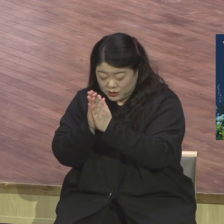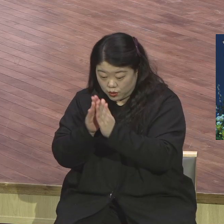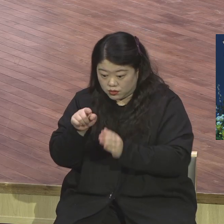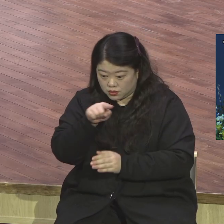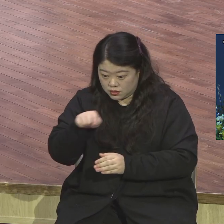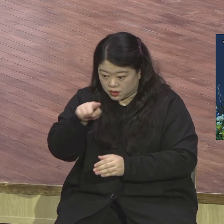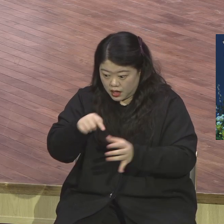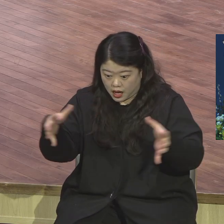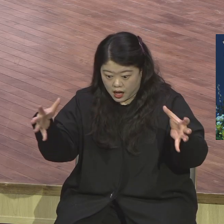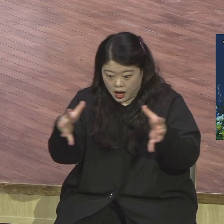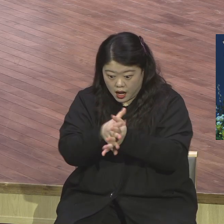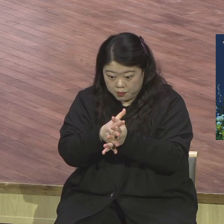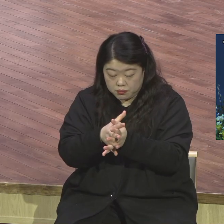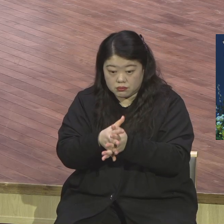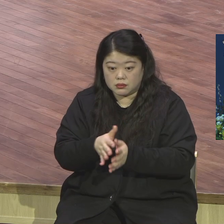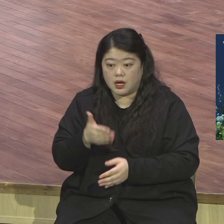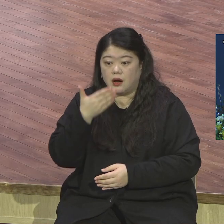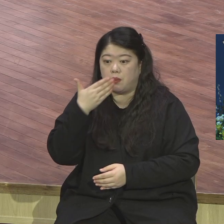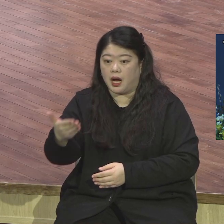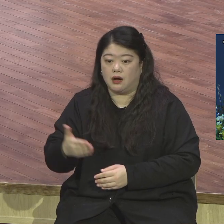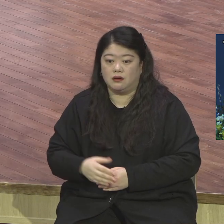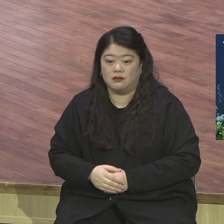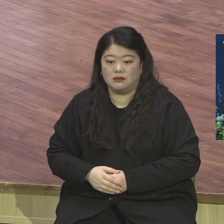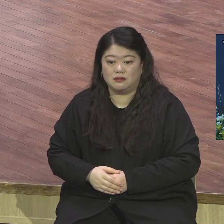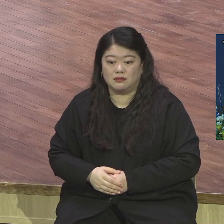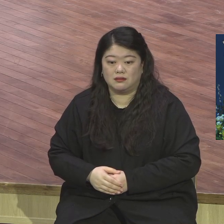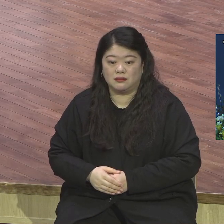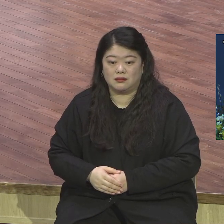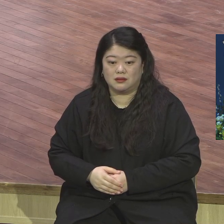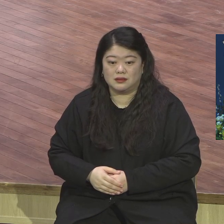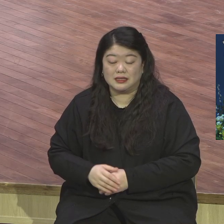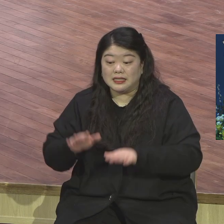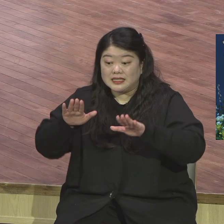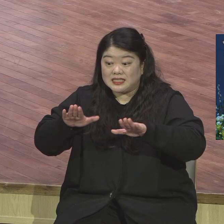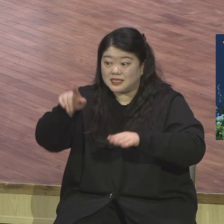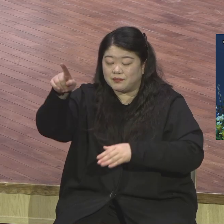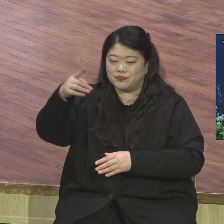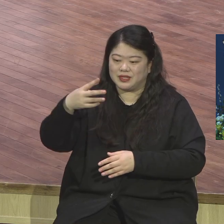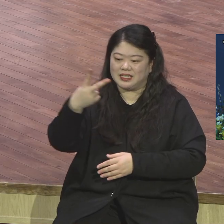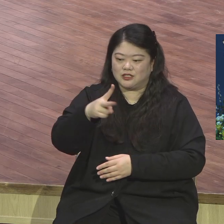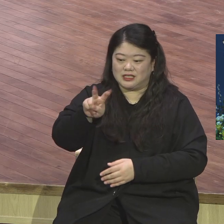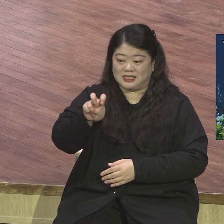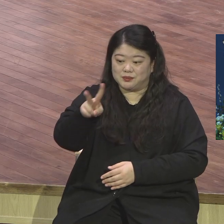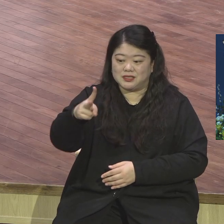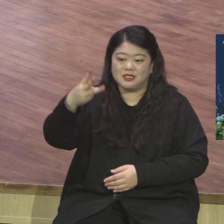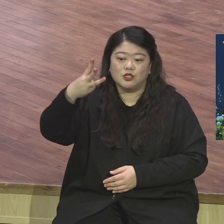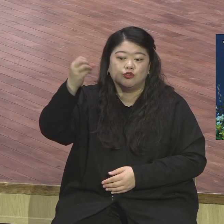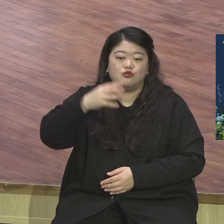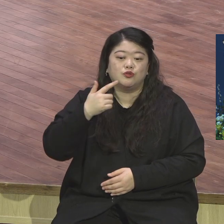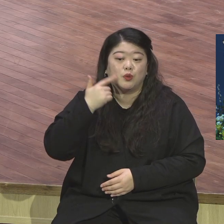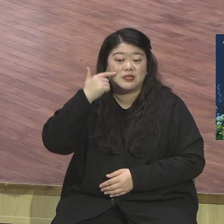지금 본부에서 나오는 메시지 핵션을 보면요 결국은 뭐요 한마디입니다 은야 기도해라